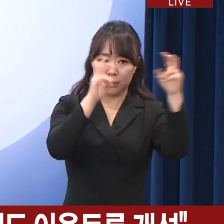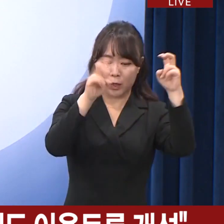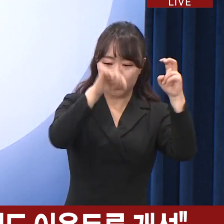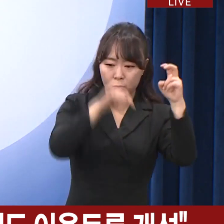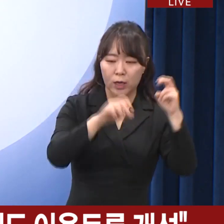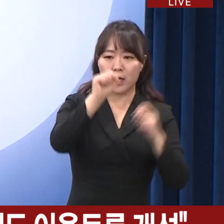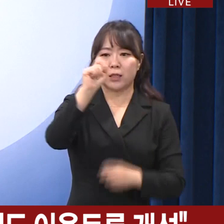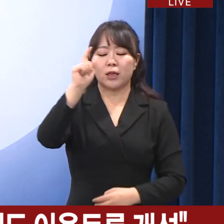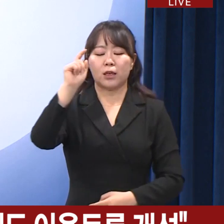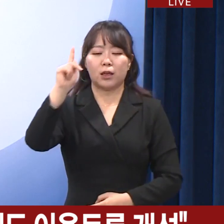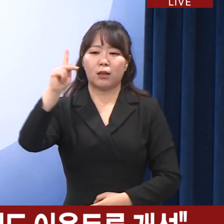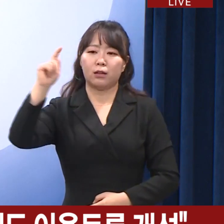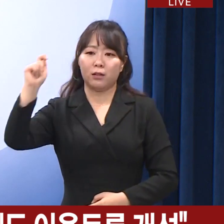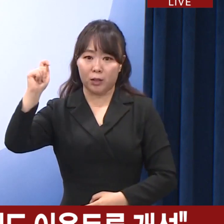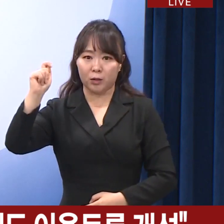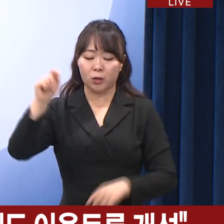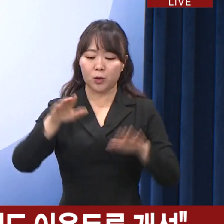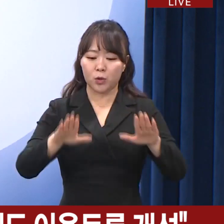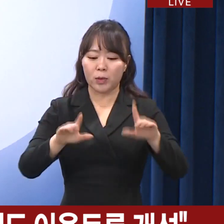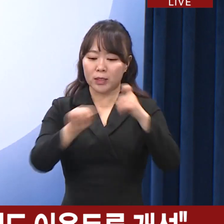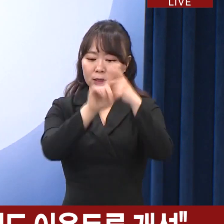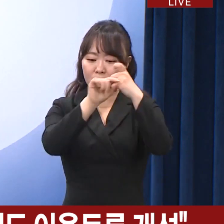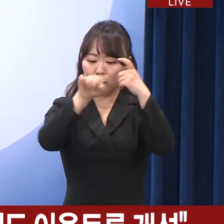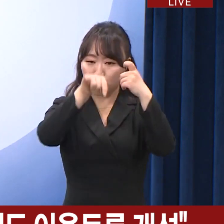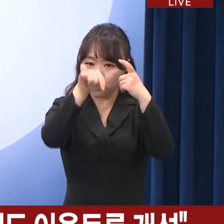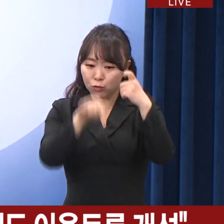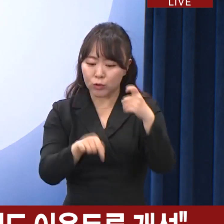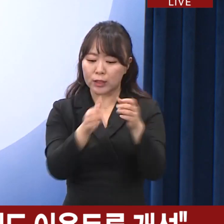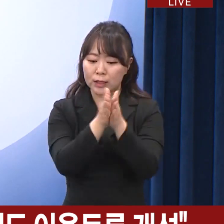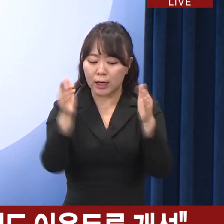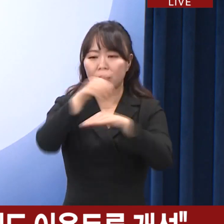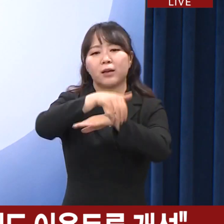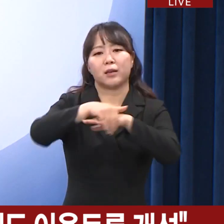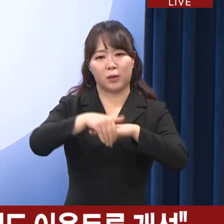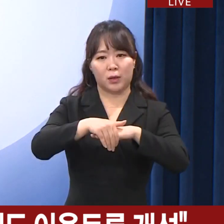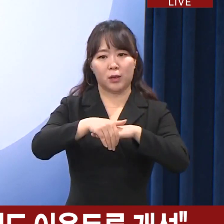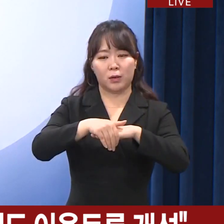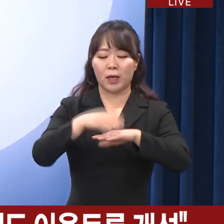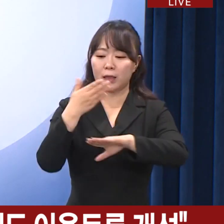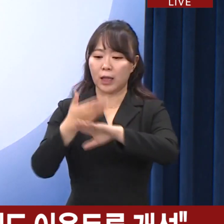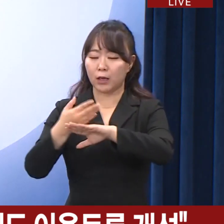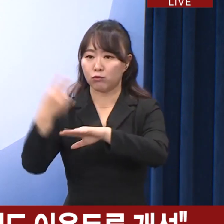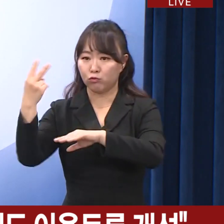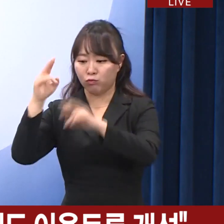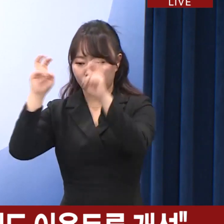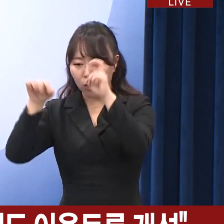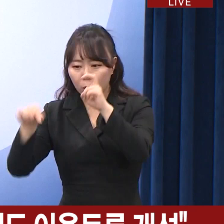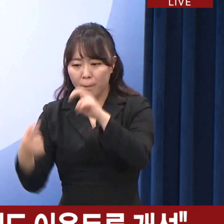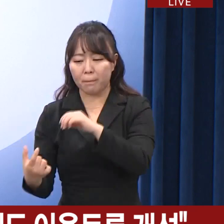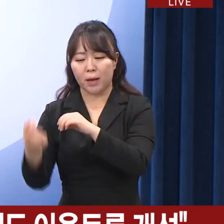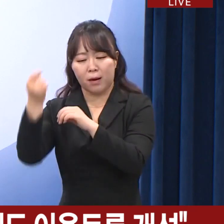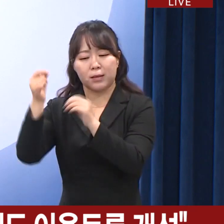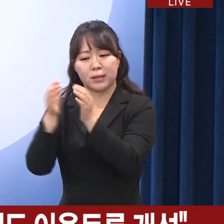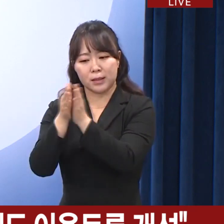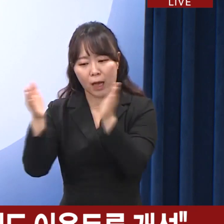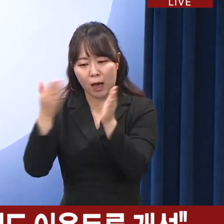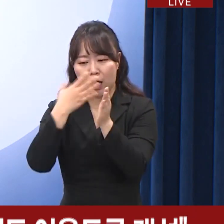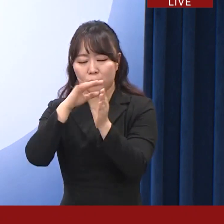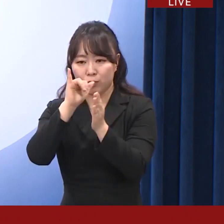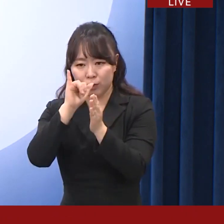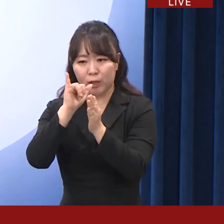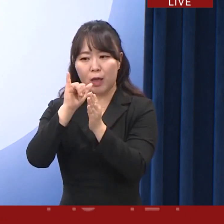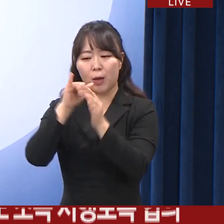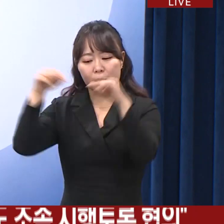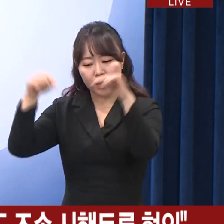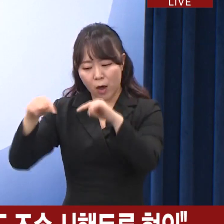SKT는 이번 달 내로 시행할 예정이며 타 사업자도 조속히 시행할 수 있도록